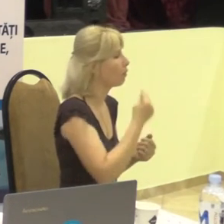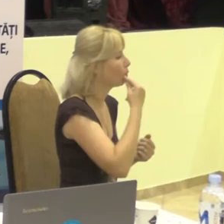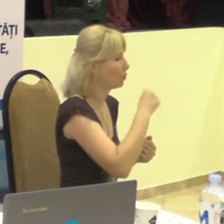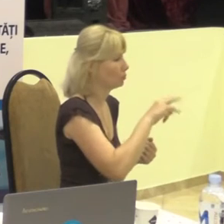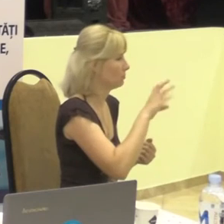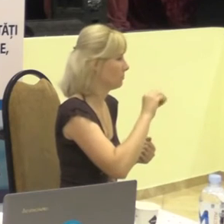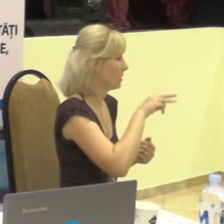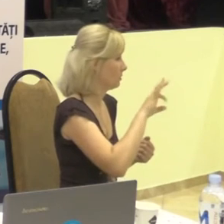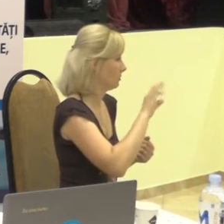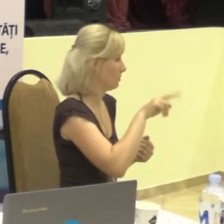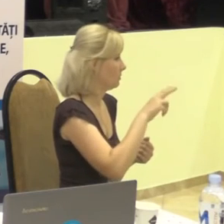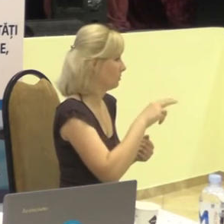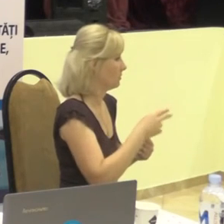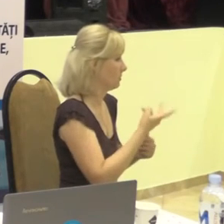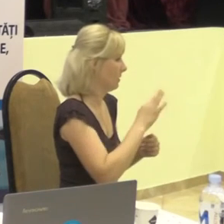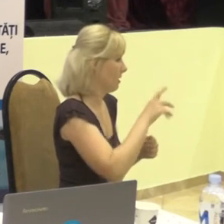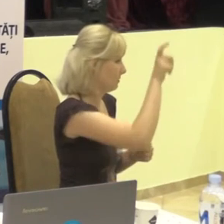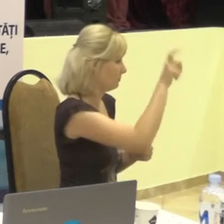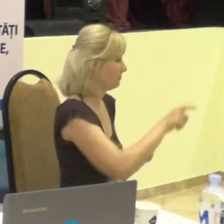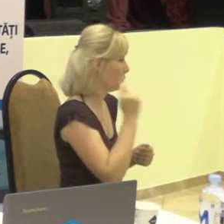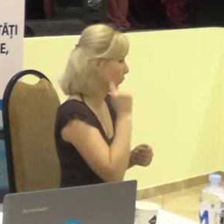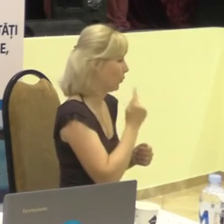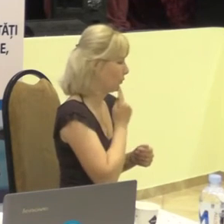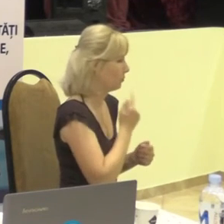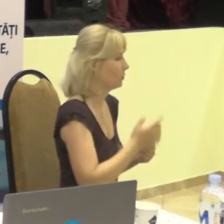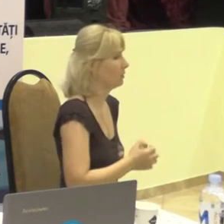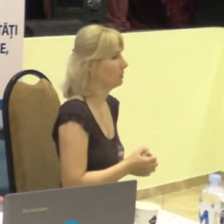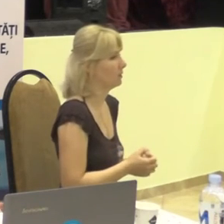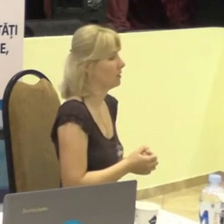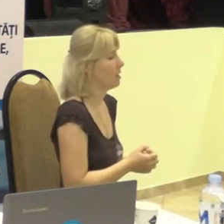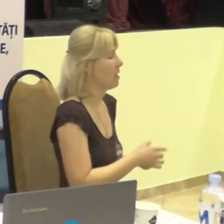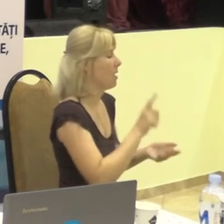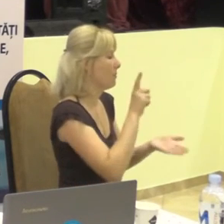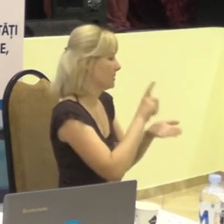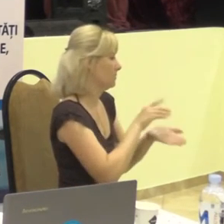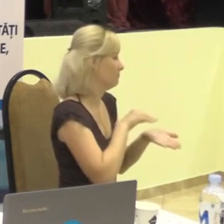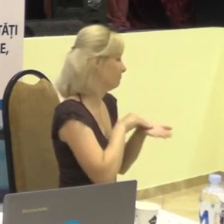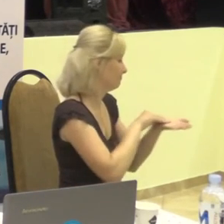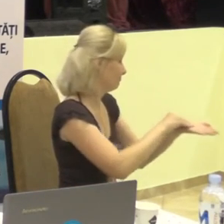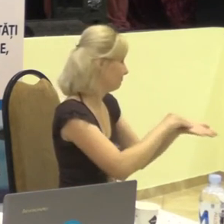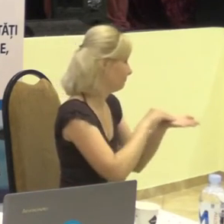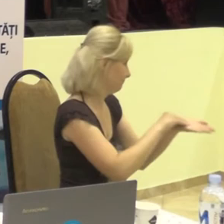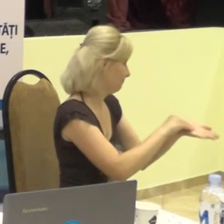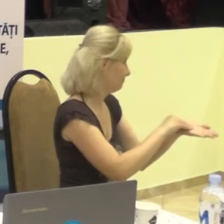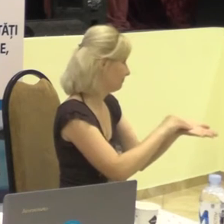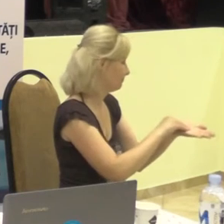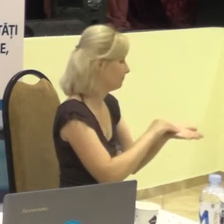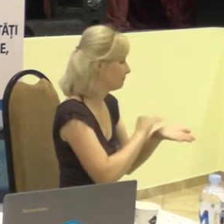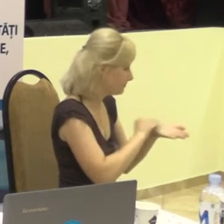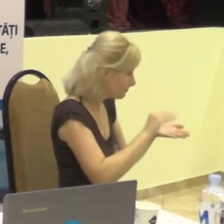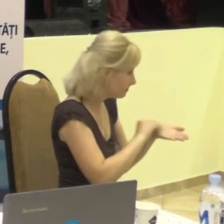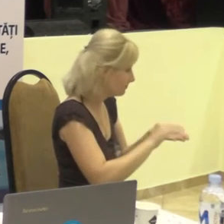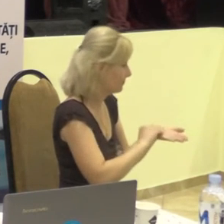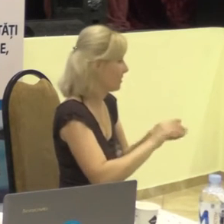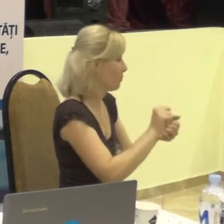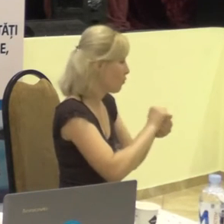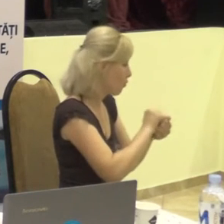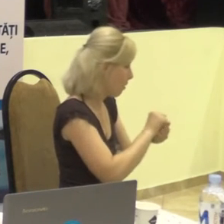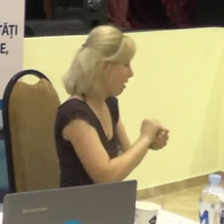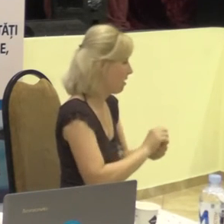pentru această persoană ar fi să îi scrieți pe o hârtie,